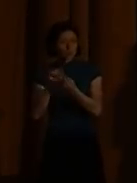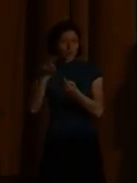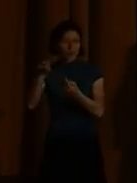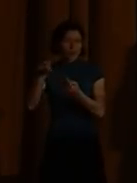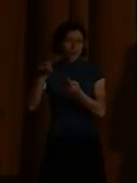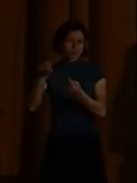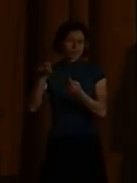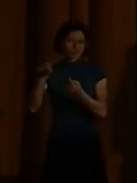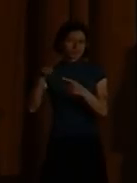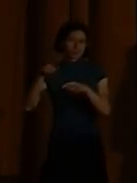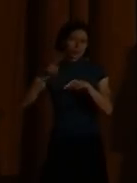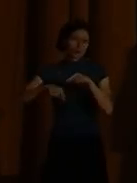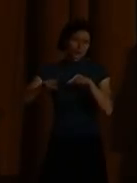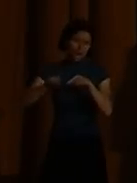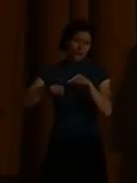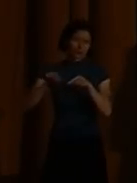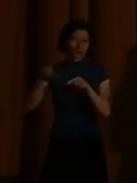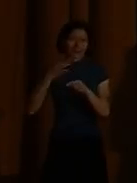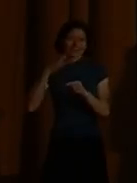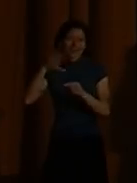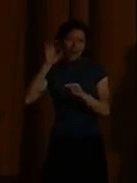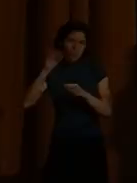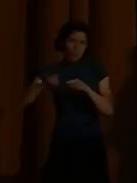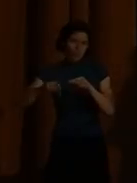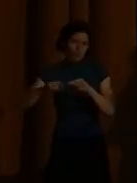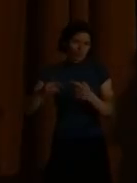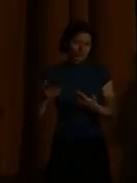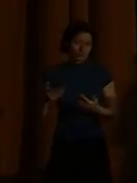Der Mensch wird nicht als defekt definiert.